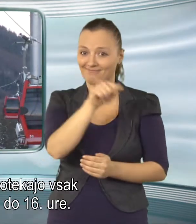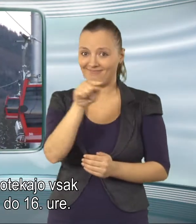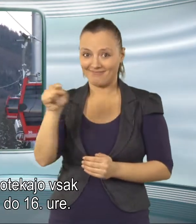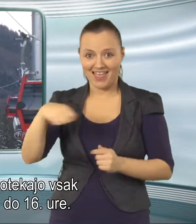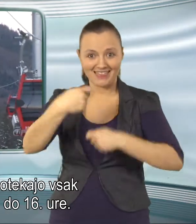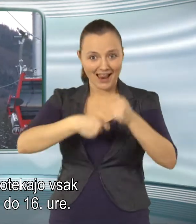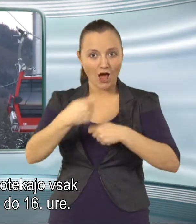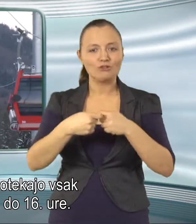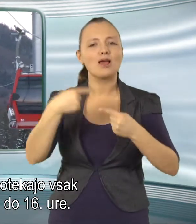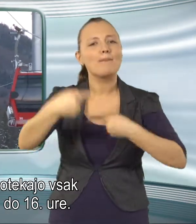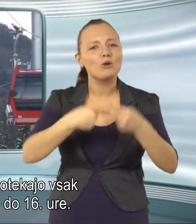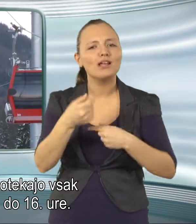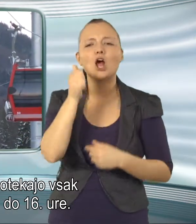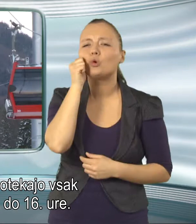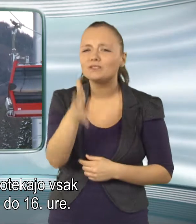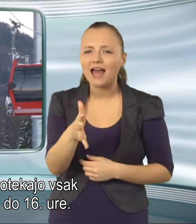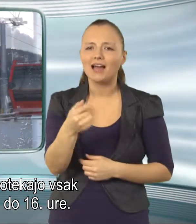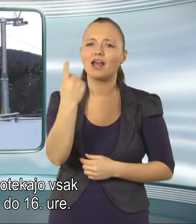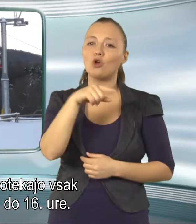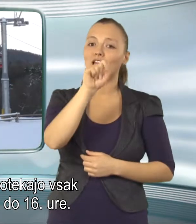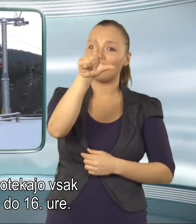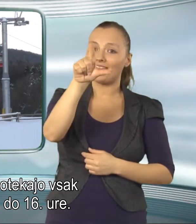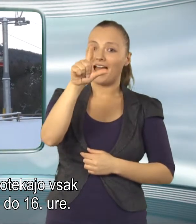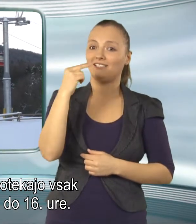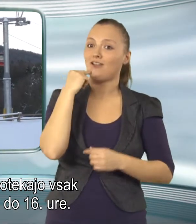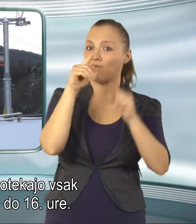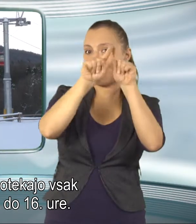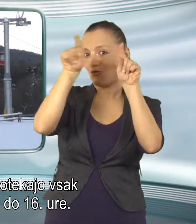Delavnice potekajo vsak dan od 12. do 16. ure.